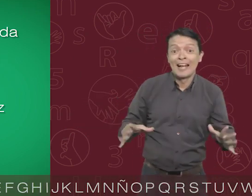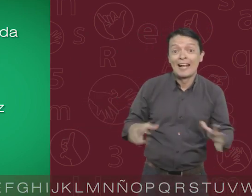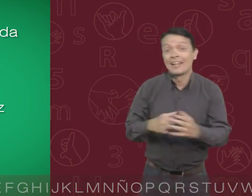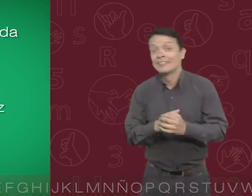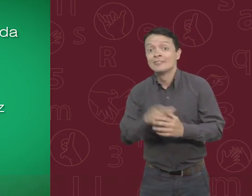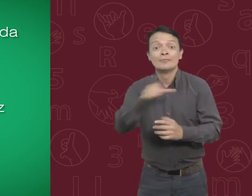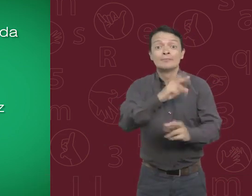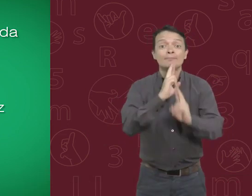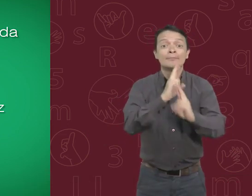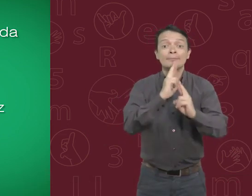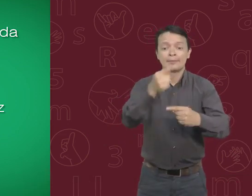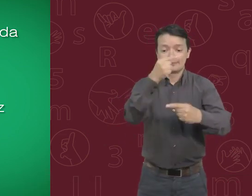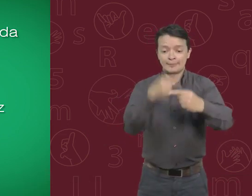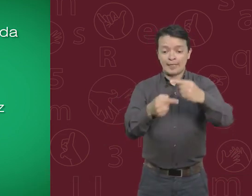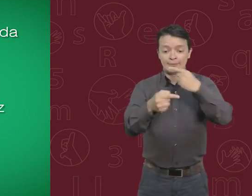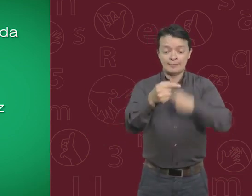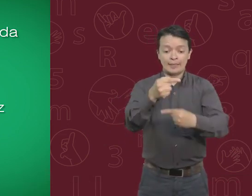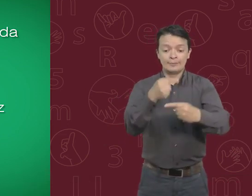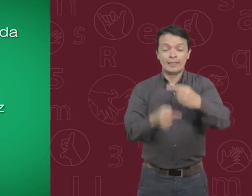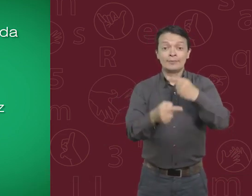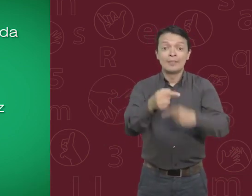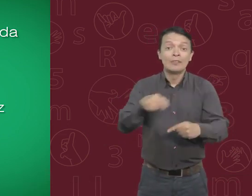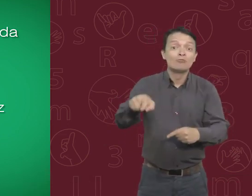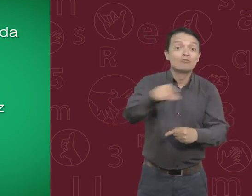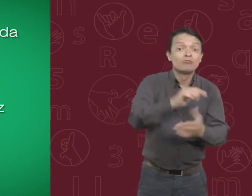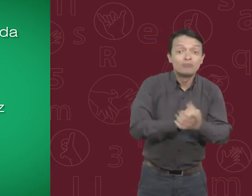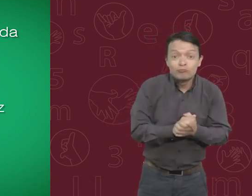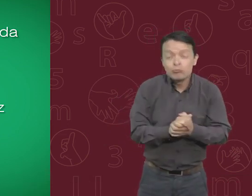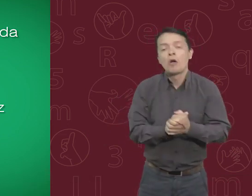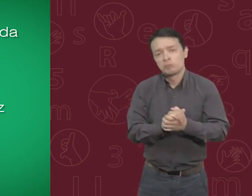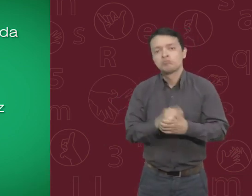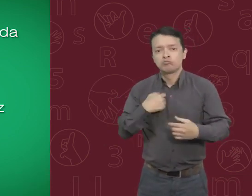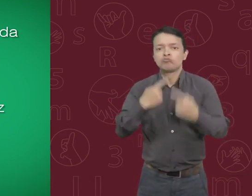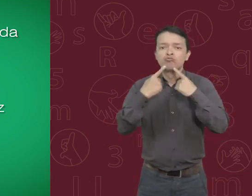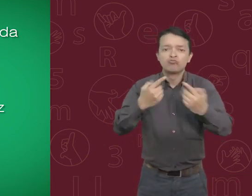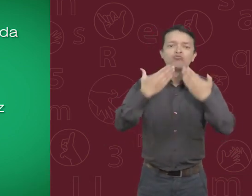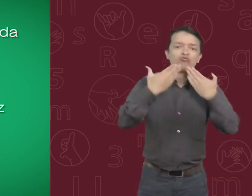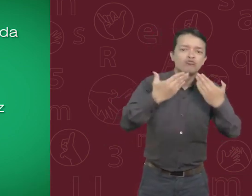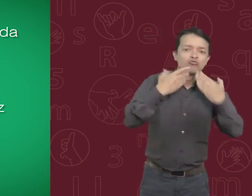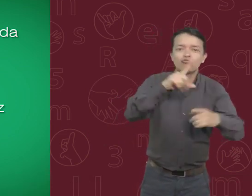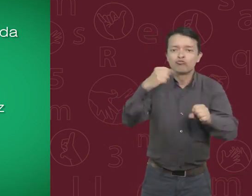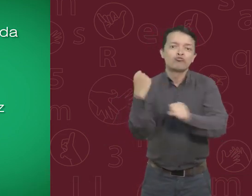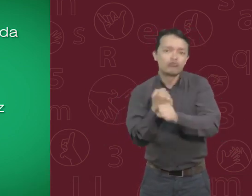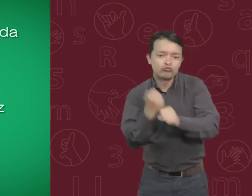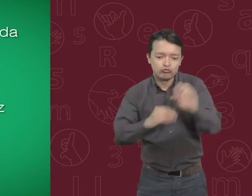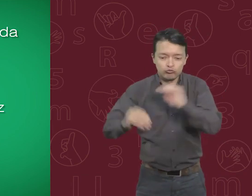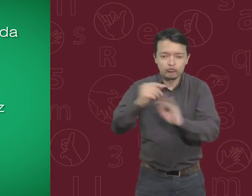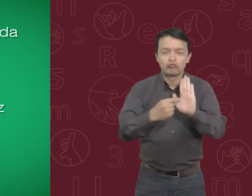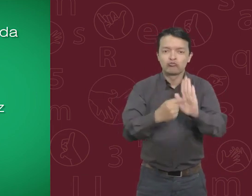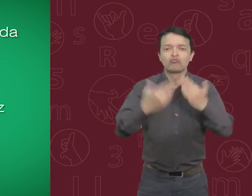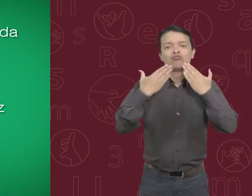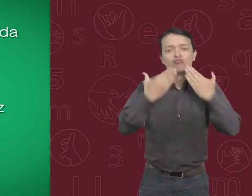En los comentarios hemos podido observar sus respuestas. Muchas gracias por el trabajo realizado.